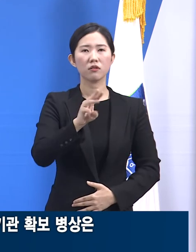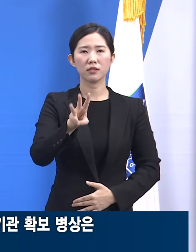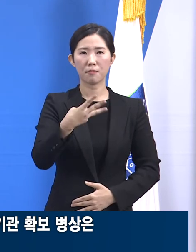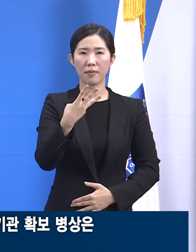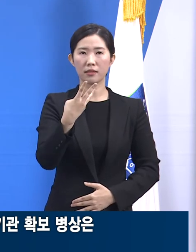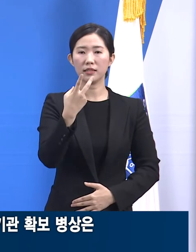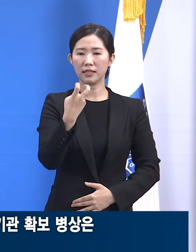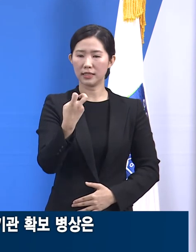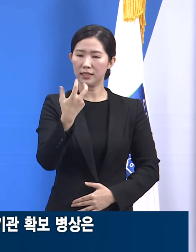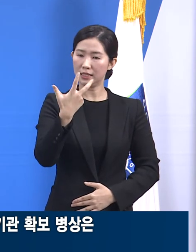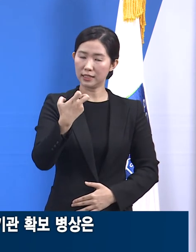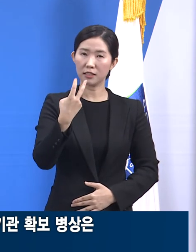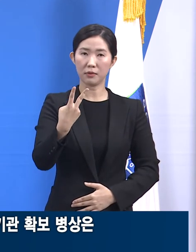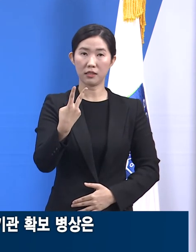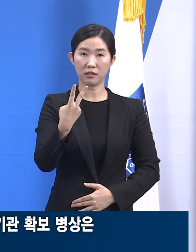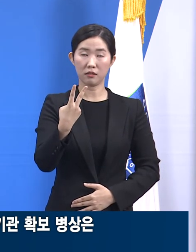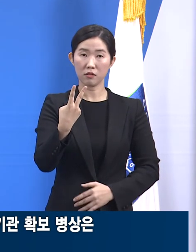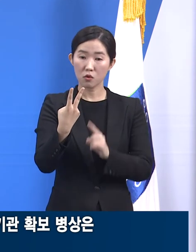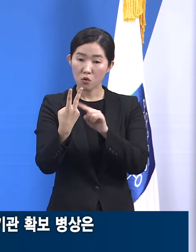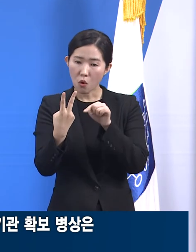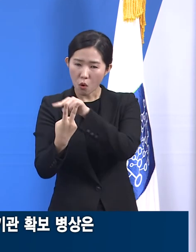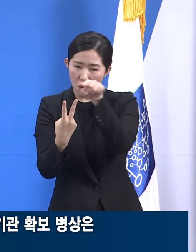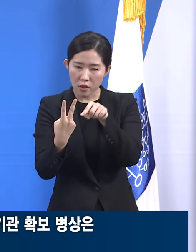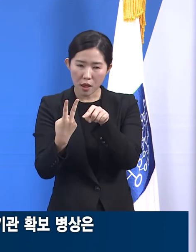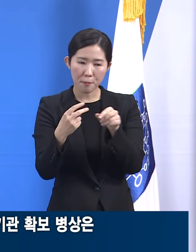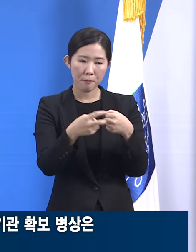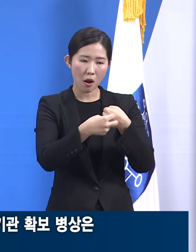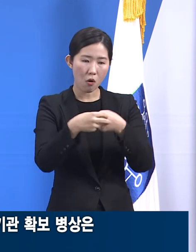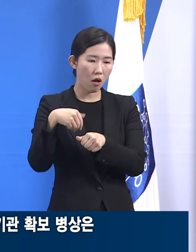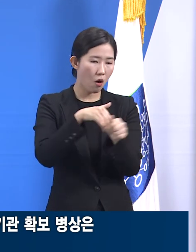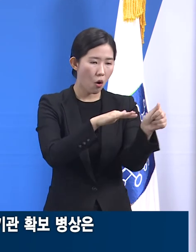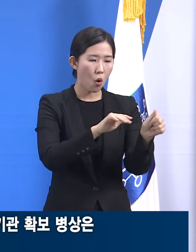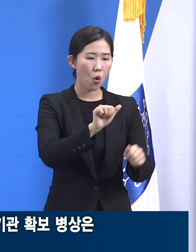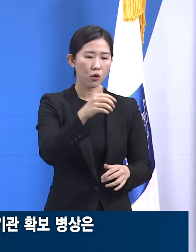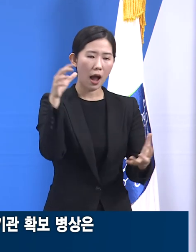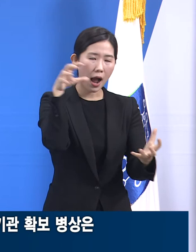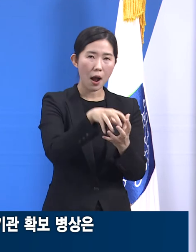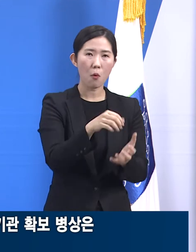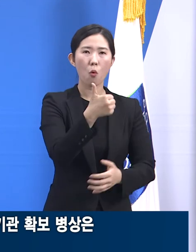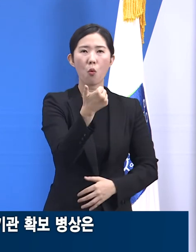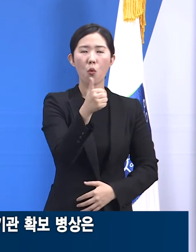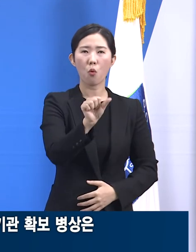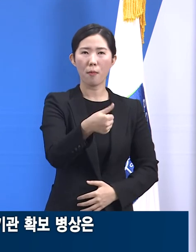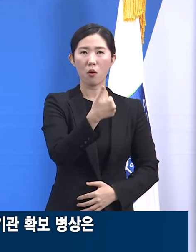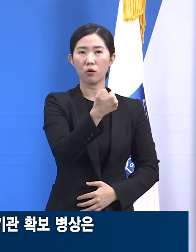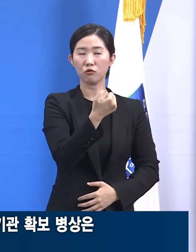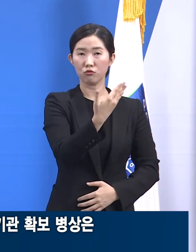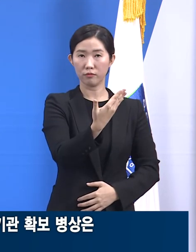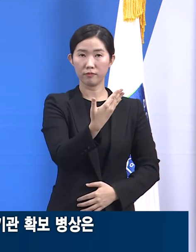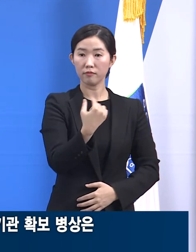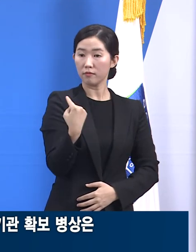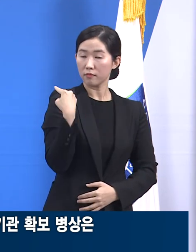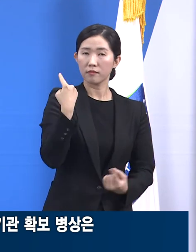병원으로 후속 조치된 인원은 누적 총 559명으로 전일 대비 4명 증가하였습니다.